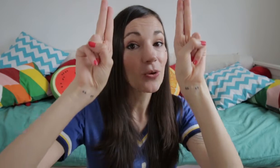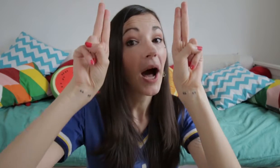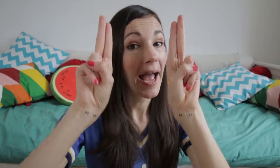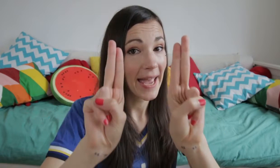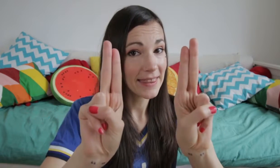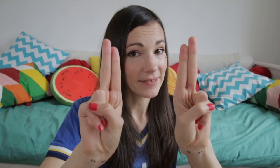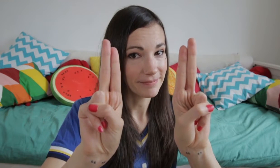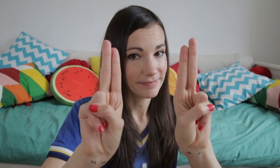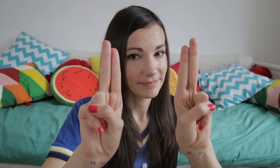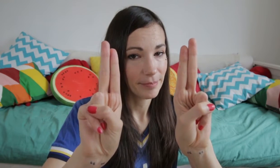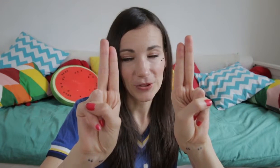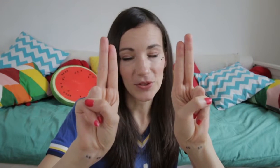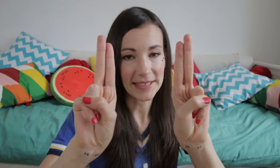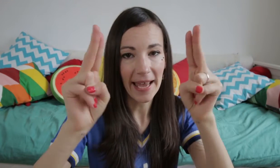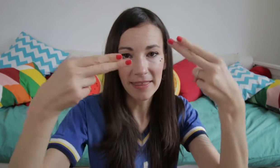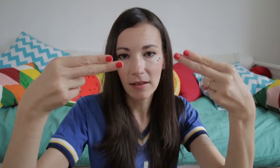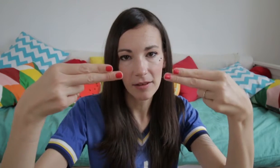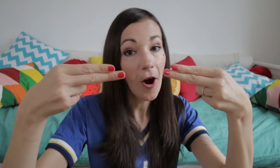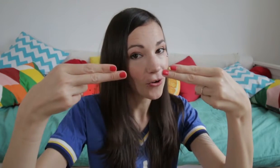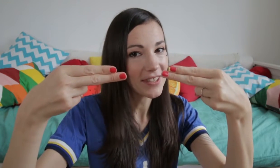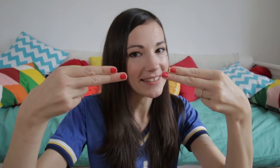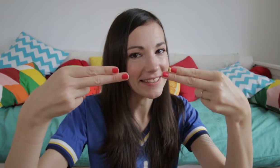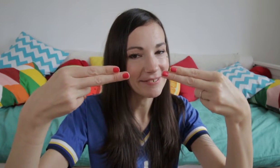N. Parce que c'est N en langue des signes.